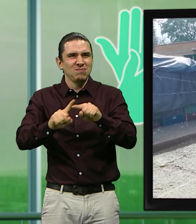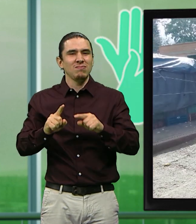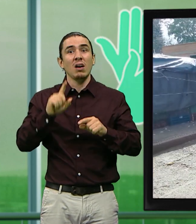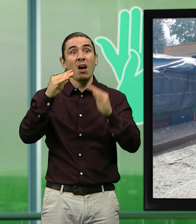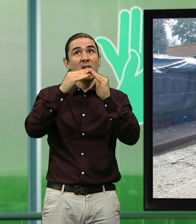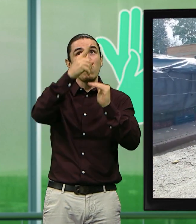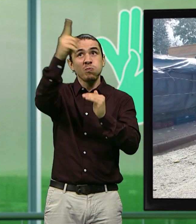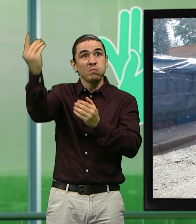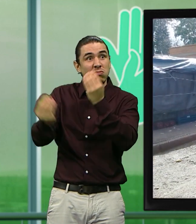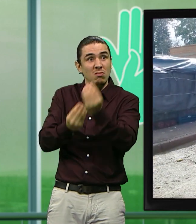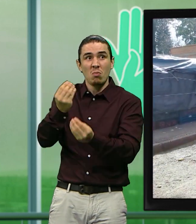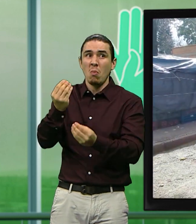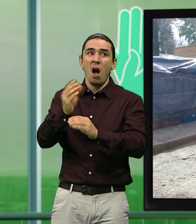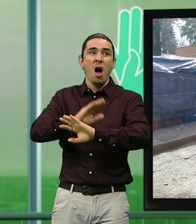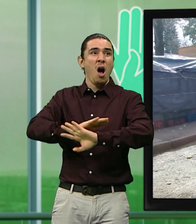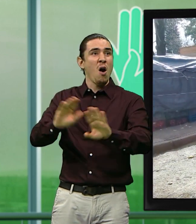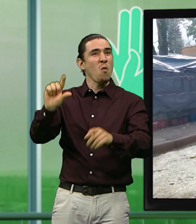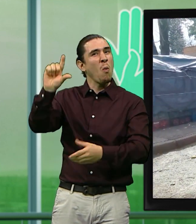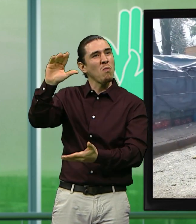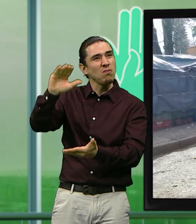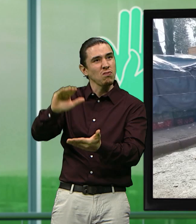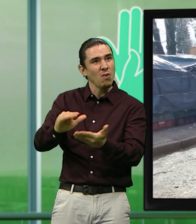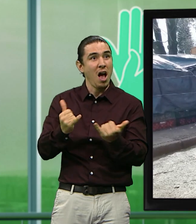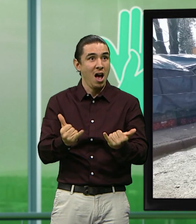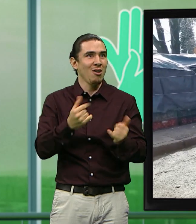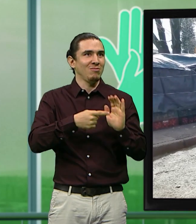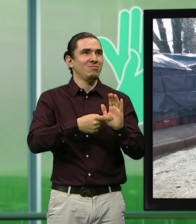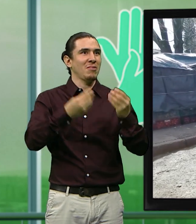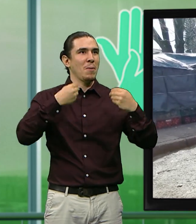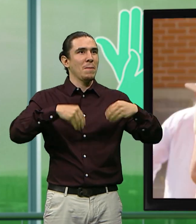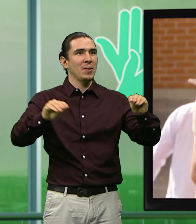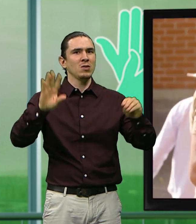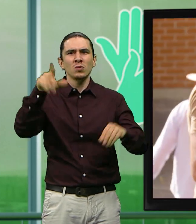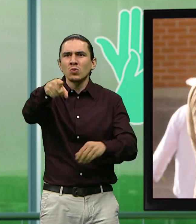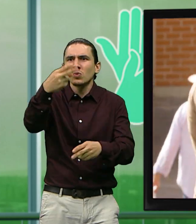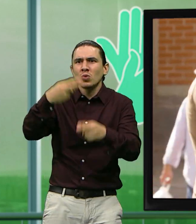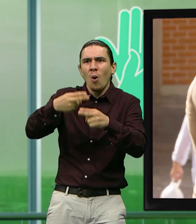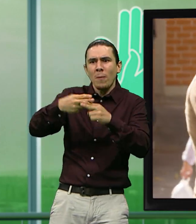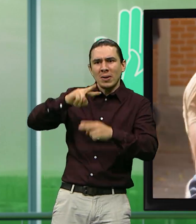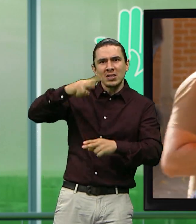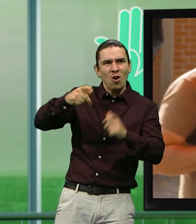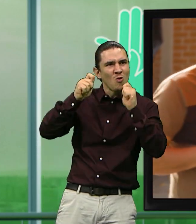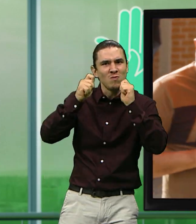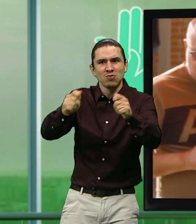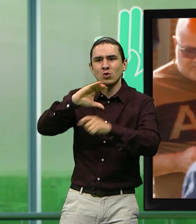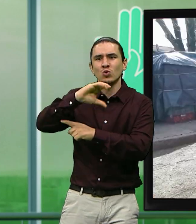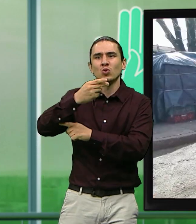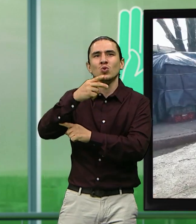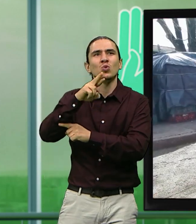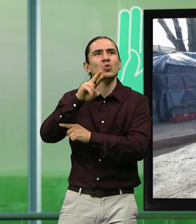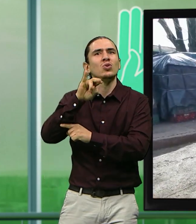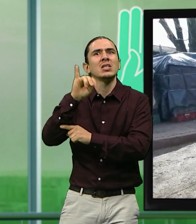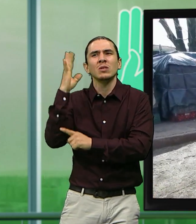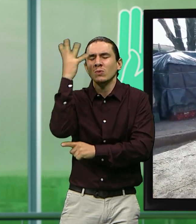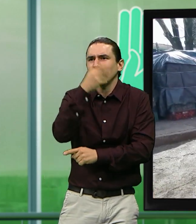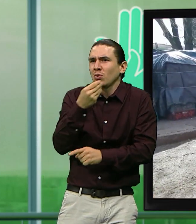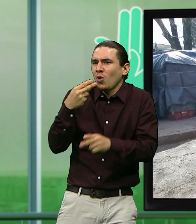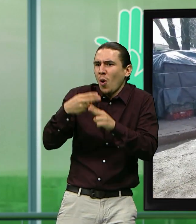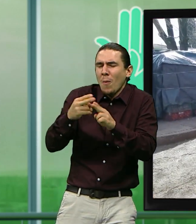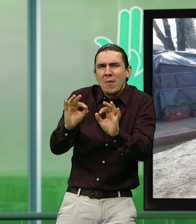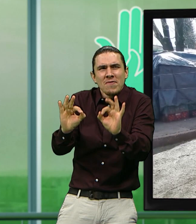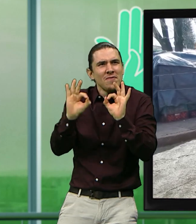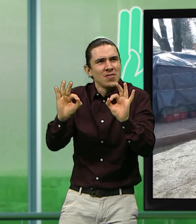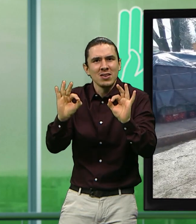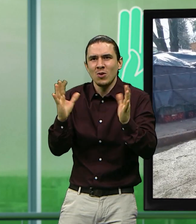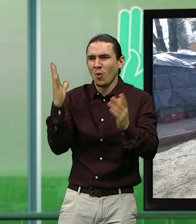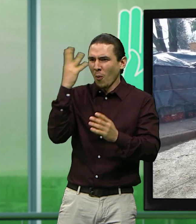casas, ¿cierto? Porque te dicen churris, que además hasta el sobrenombre es hermoso y es puro amor. Tan linda, lo que pasa